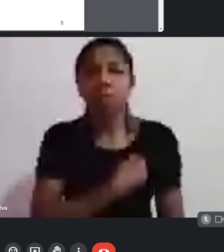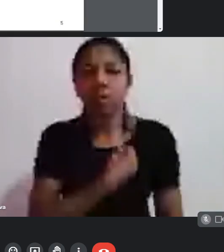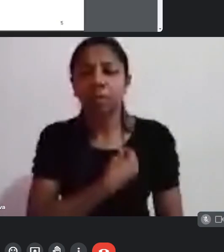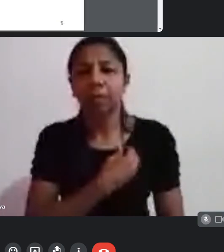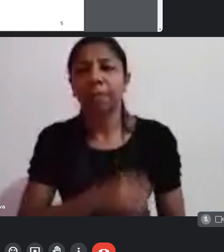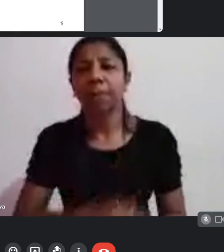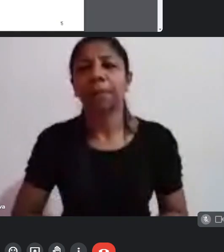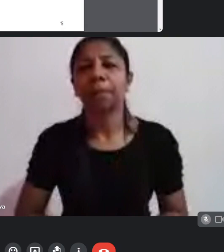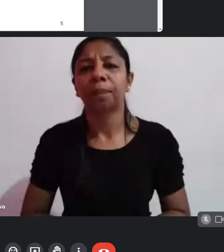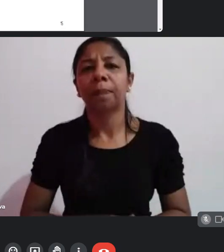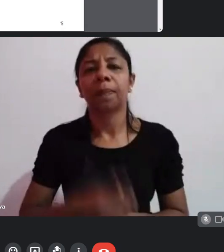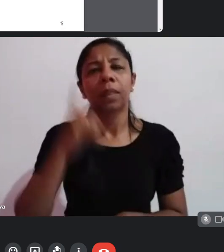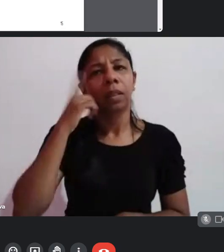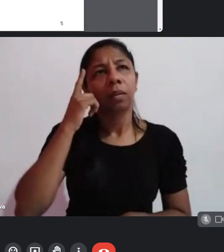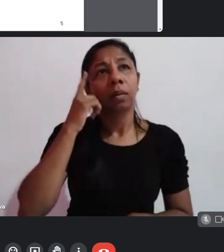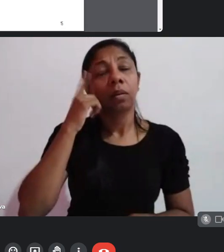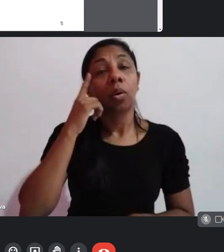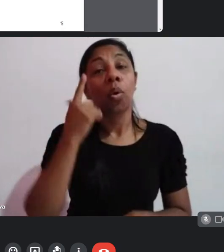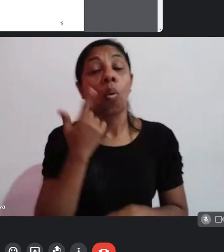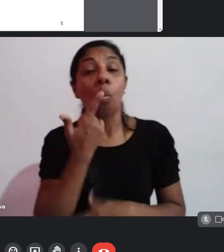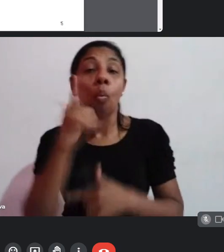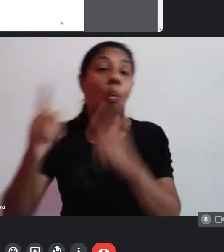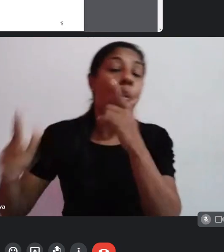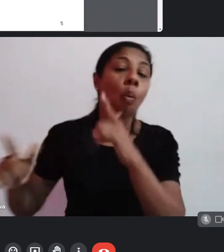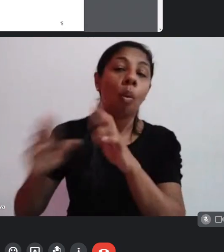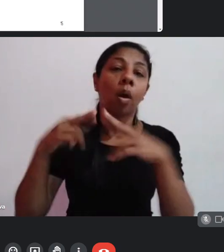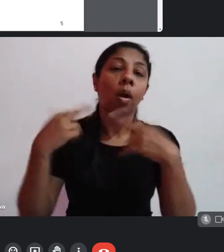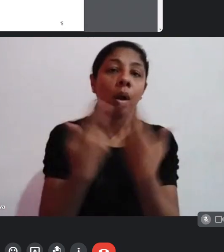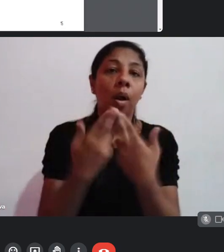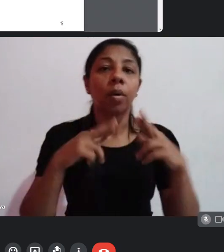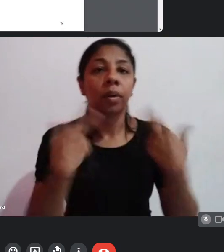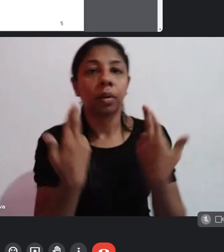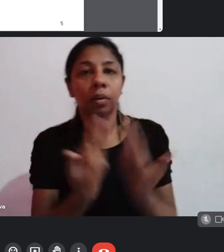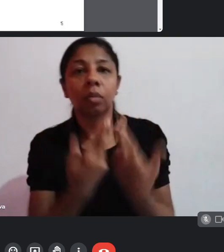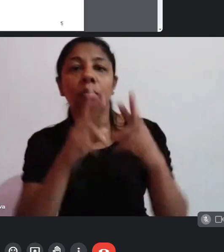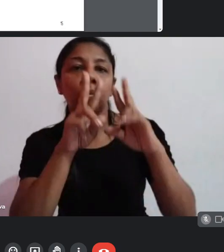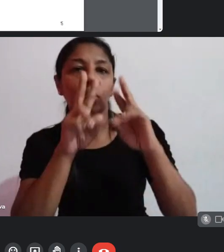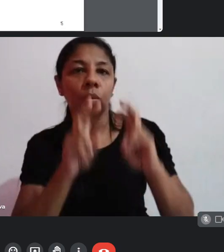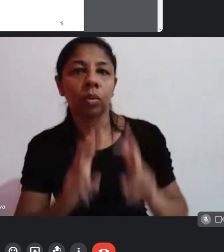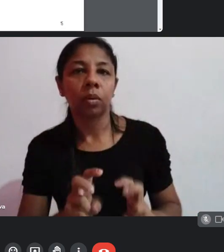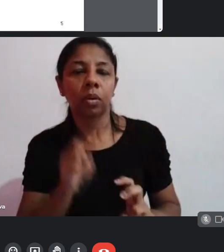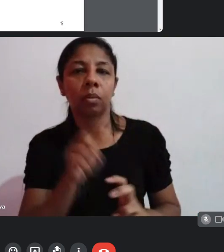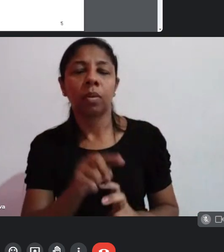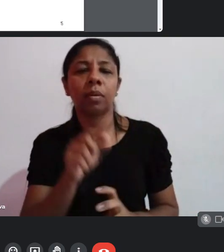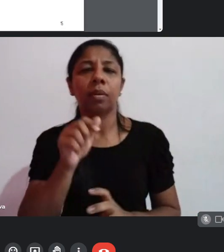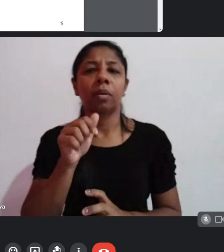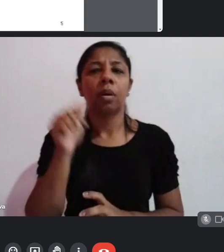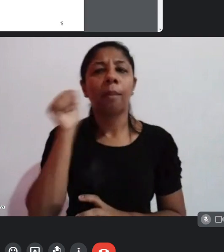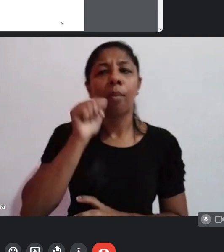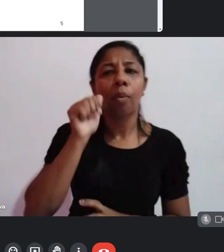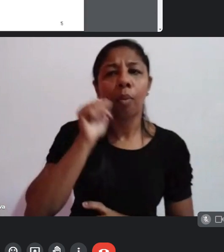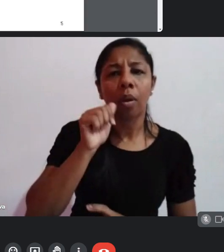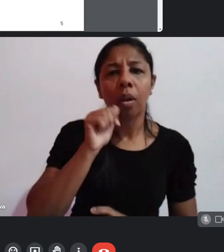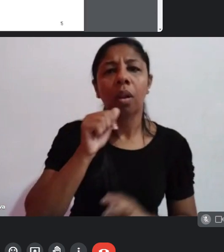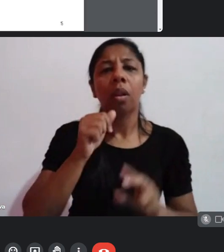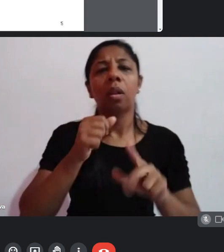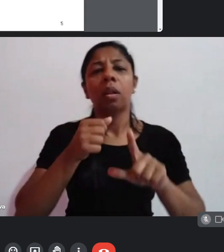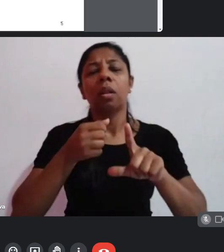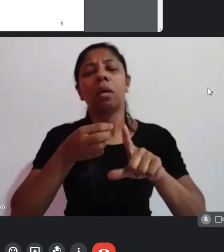E aí, existem outras reuniões que o recorde é esse segmento. e mulheres, LGBTQIA+,